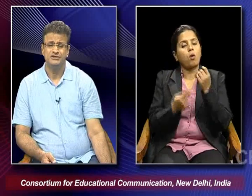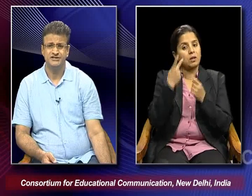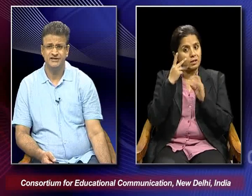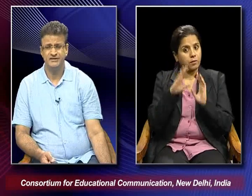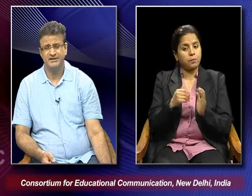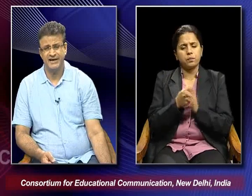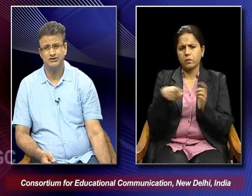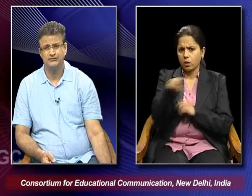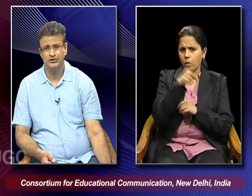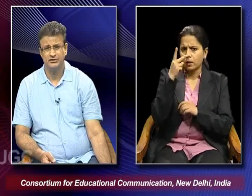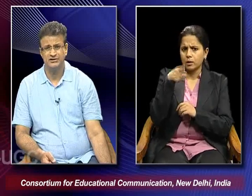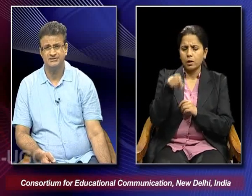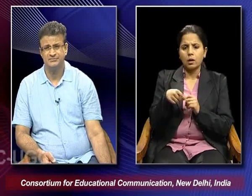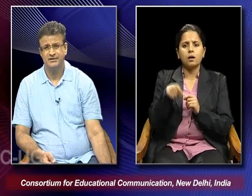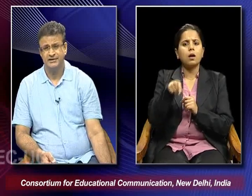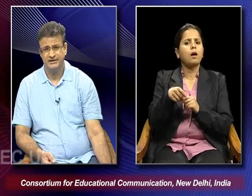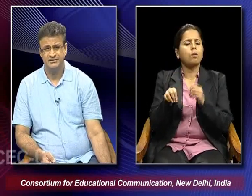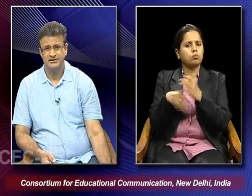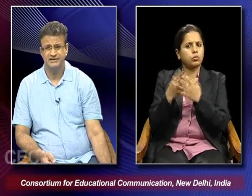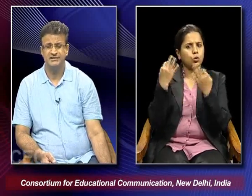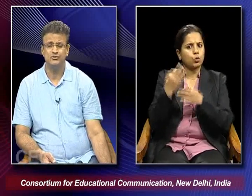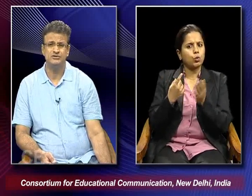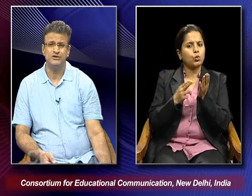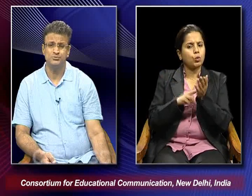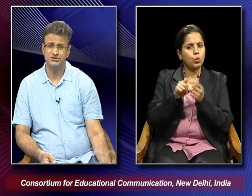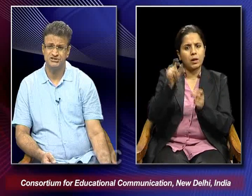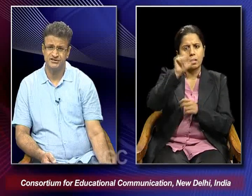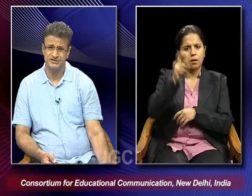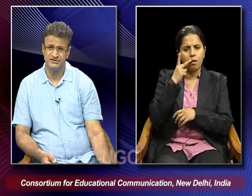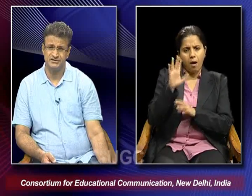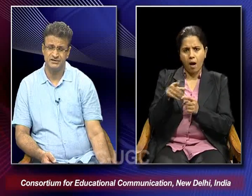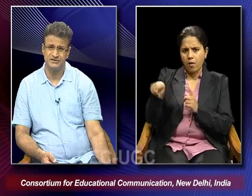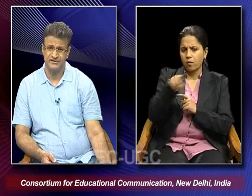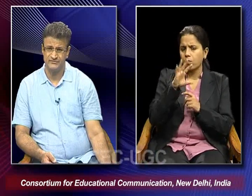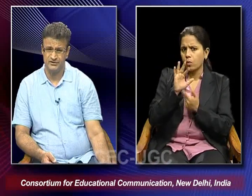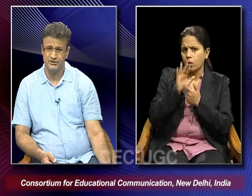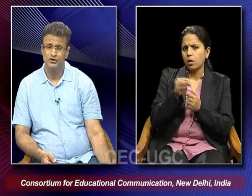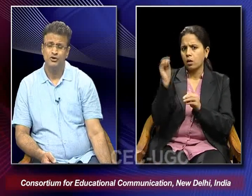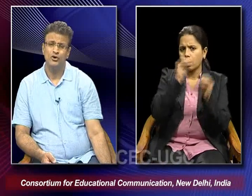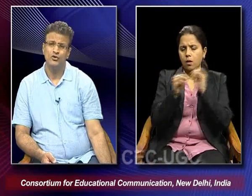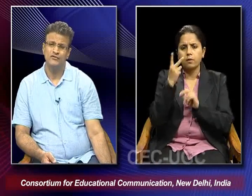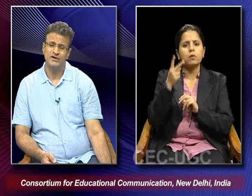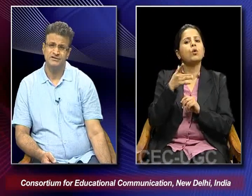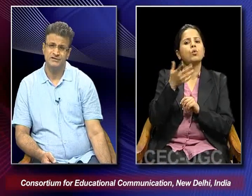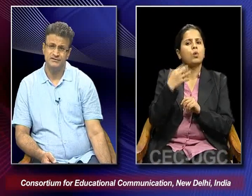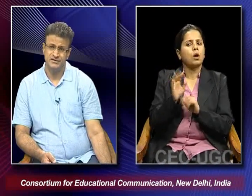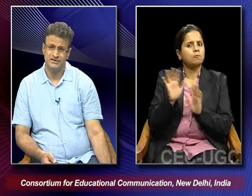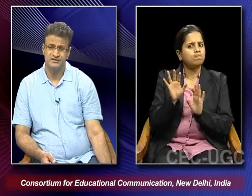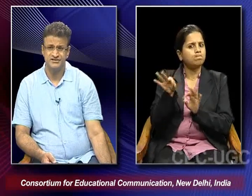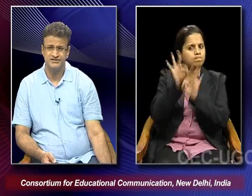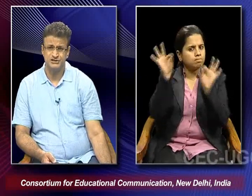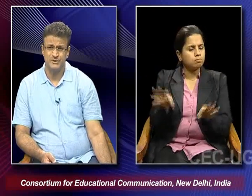see the rise of neorealism in Italy then you try to position it in the framework of other